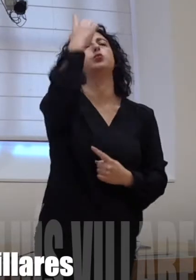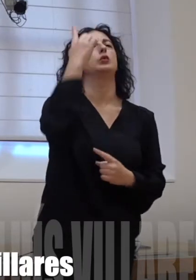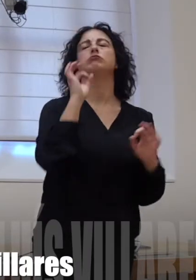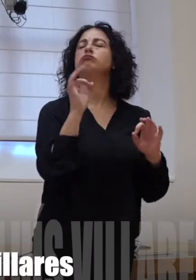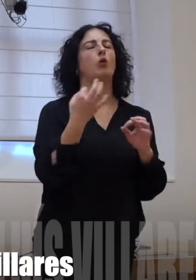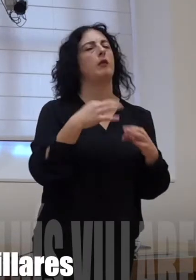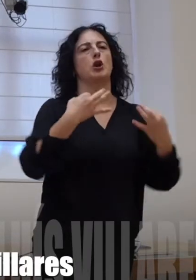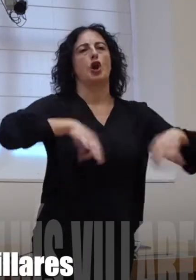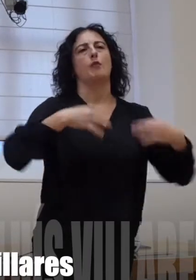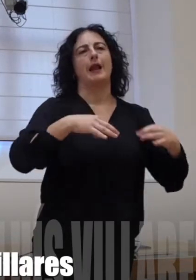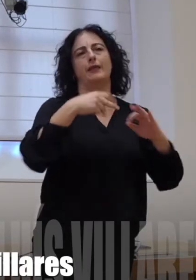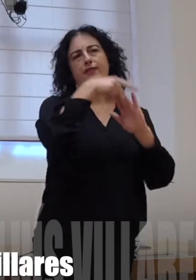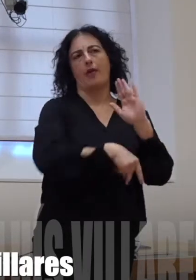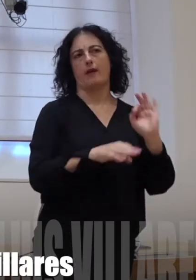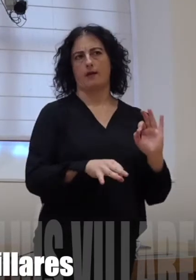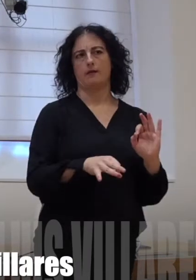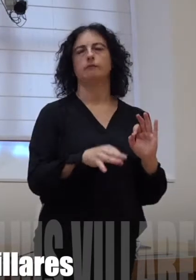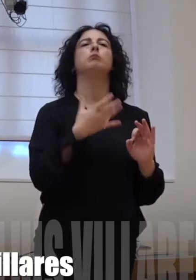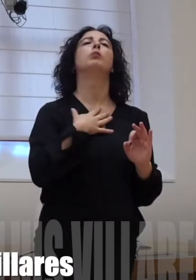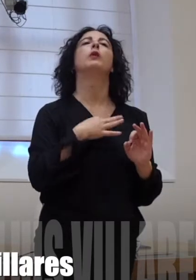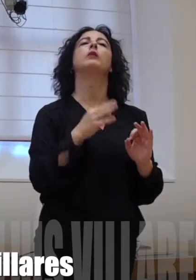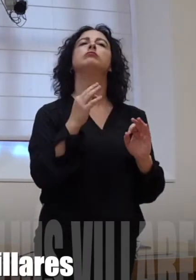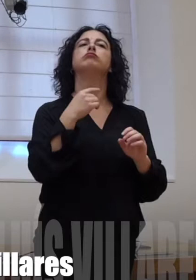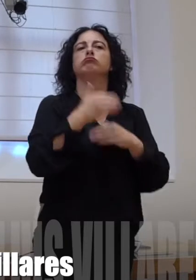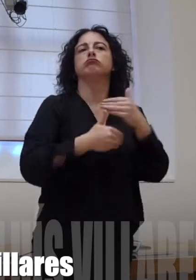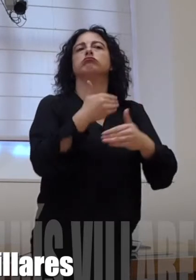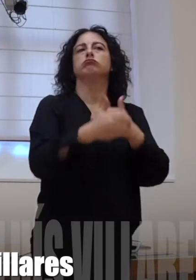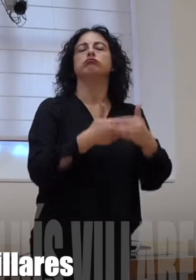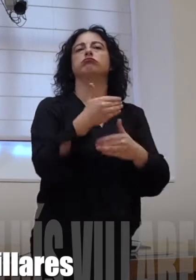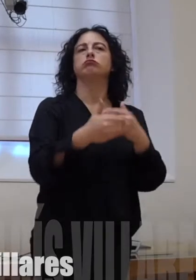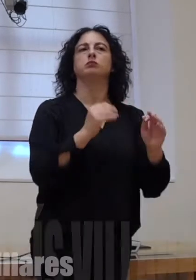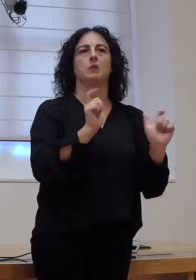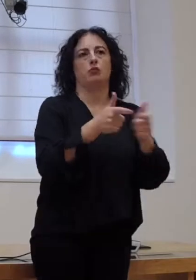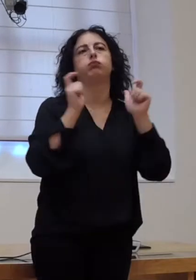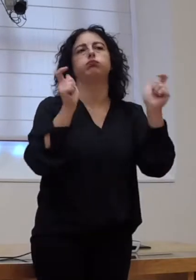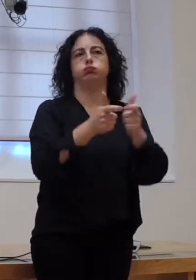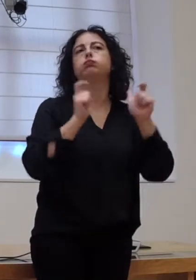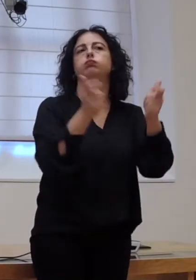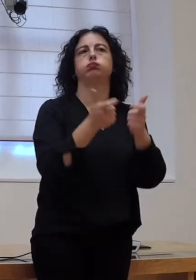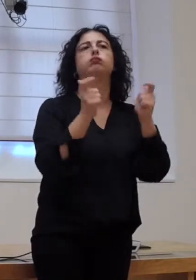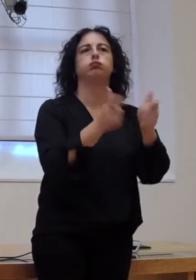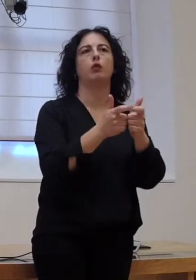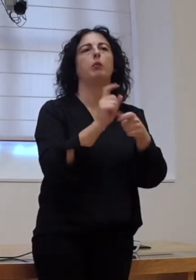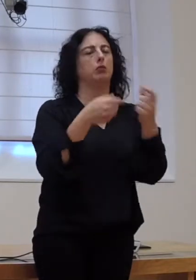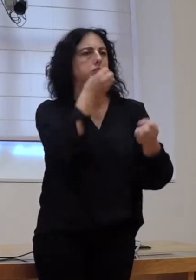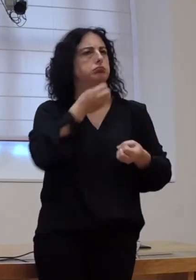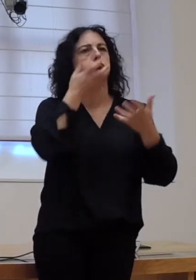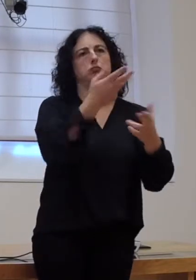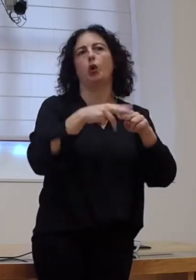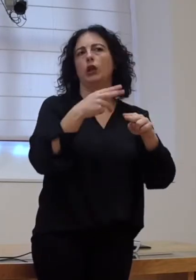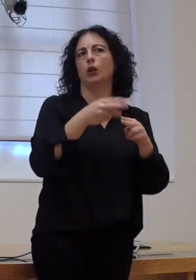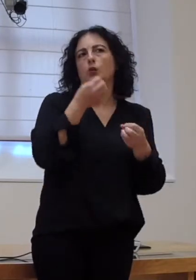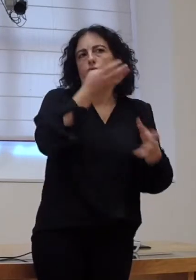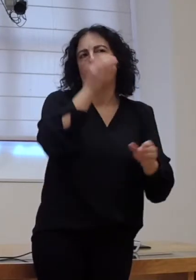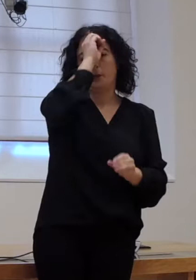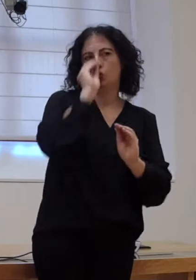normalizadas e que, ademais, se podan obter regularmente delas e das súas exíos pronunciamentos políticos de igual maneira que